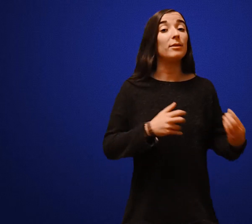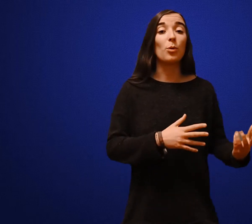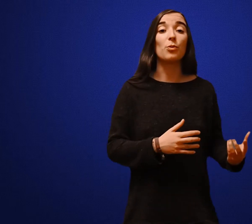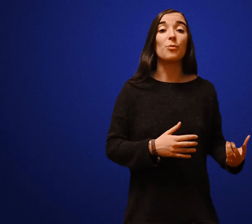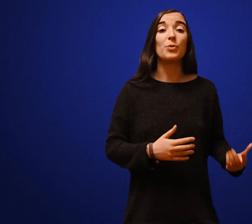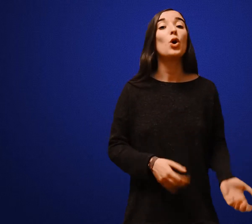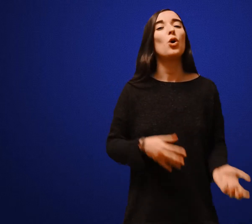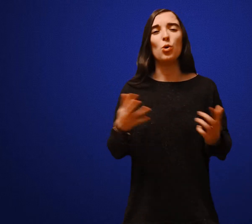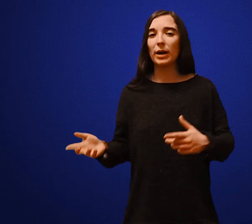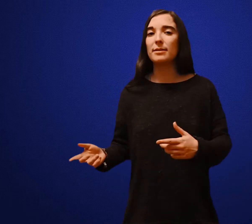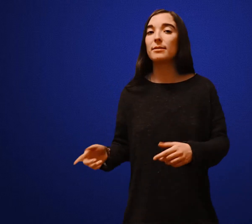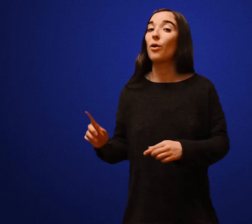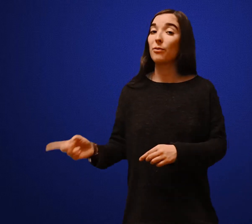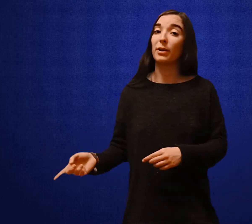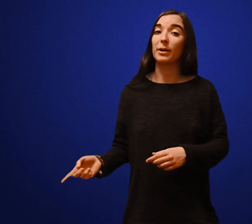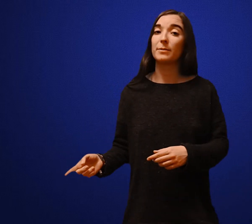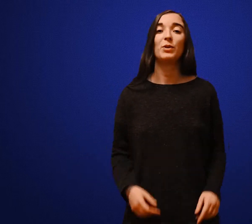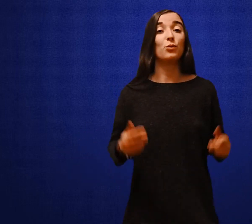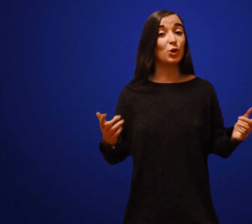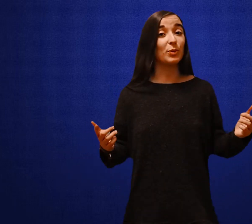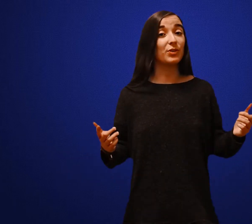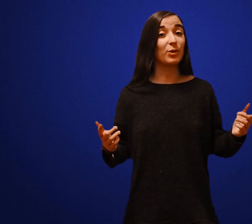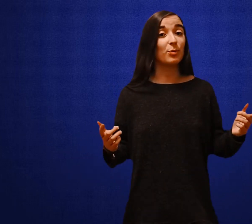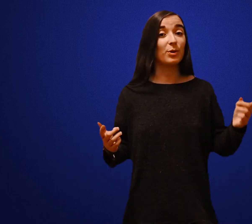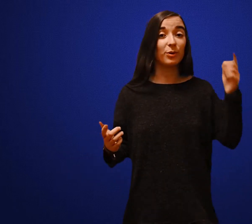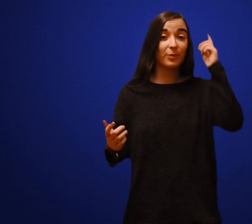en plomb Le reste, en fer Vous commencez à comprendre ?